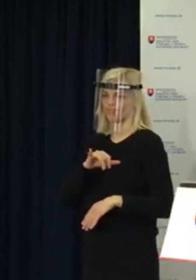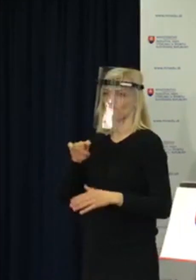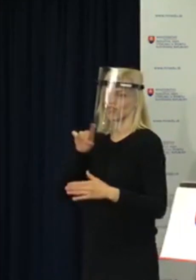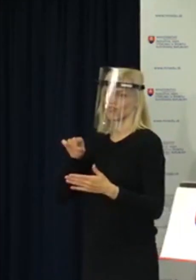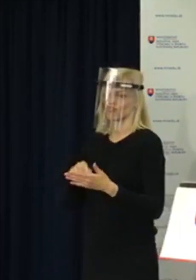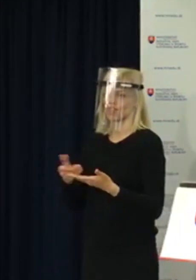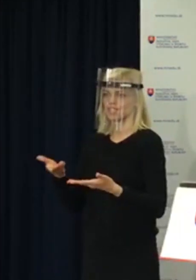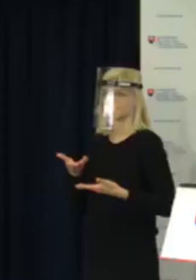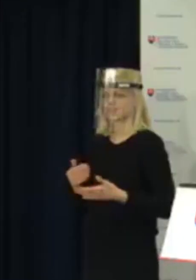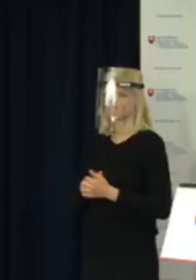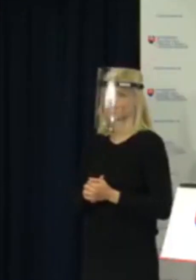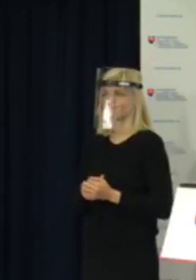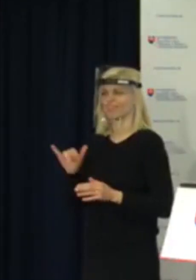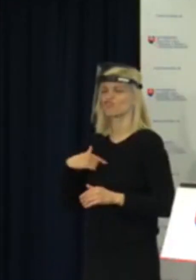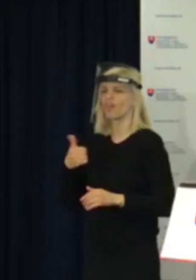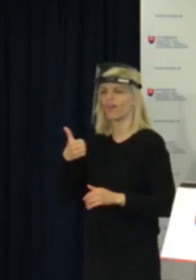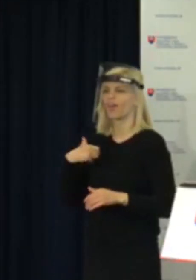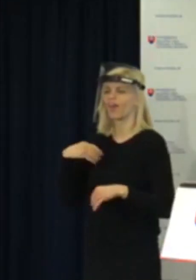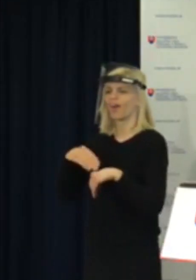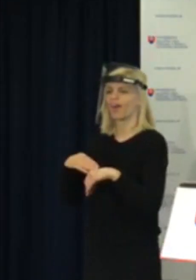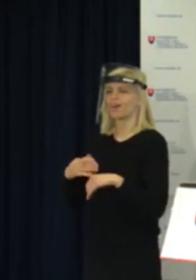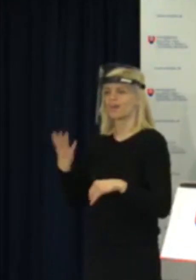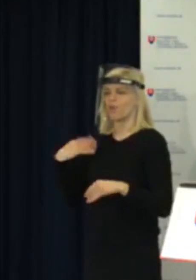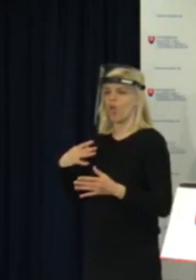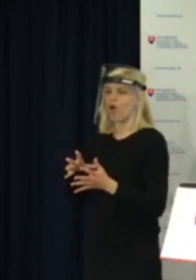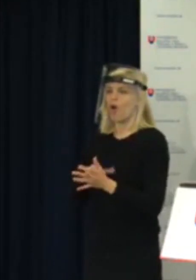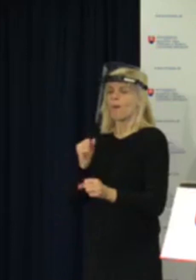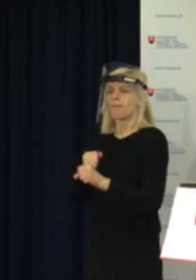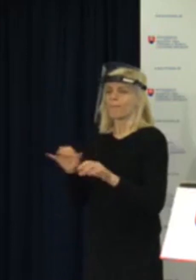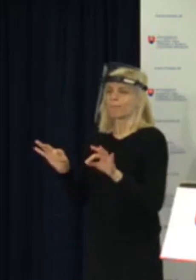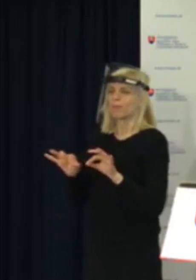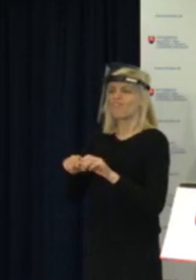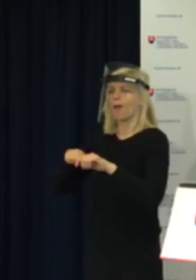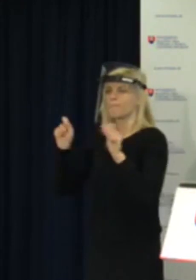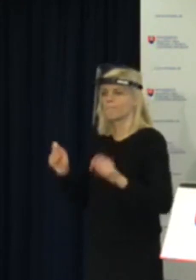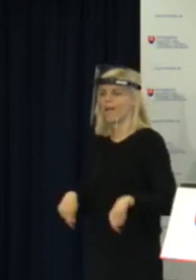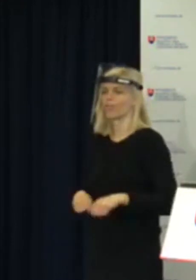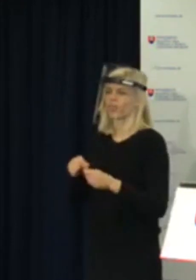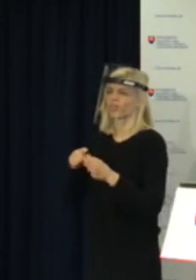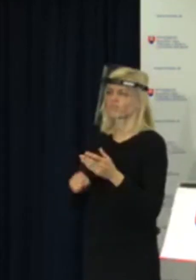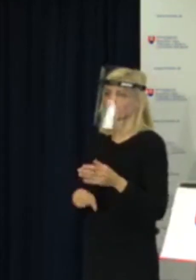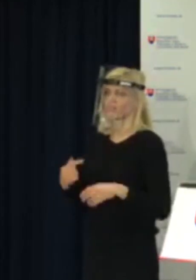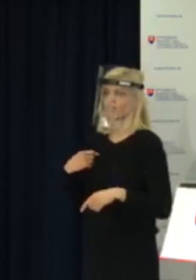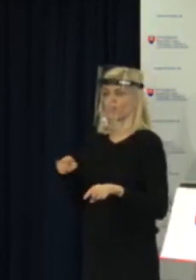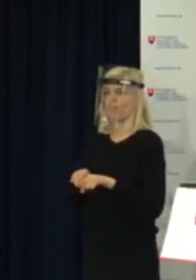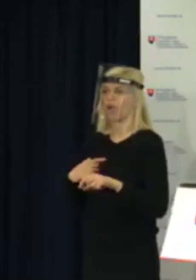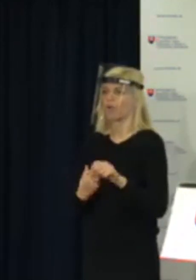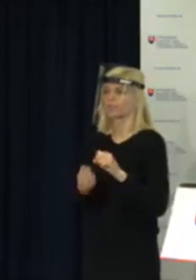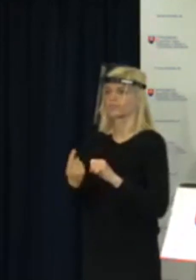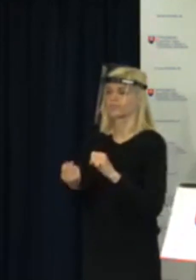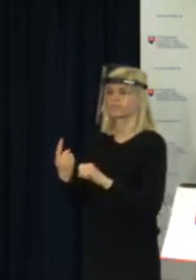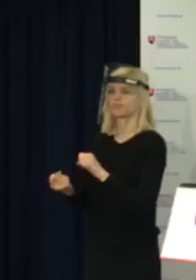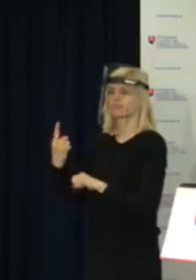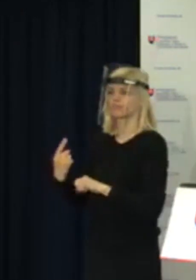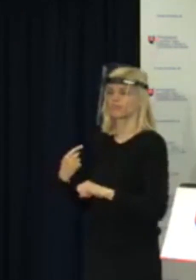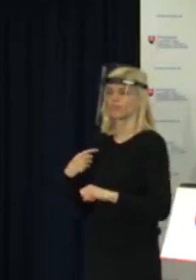možnosti, čo sa týka maturity, tak aj ja som objavil niektoré úkony, na ktoré naozaj človek nie je pripravený, že ešte takáto skúška,